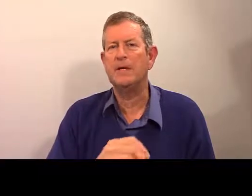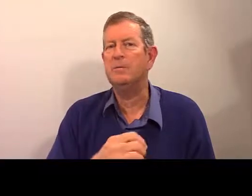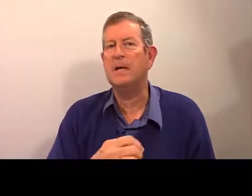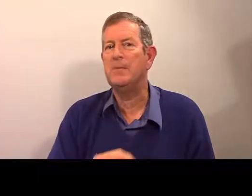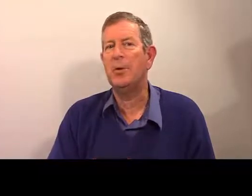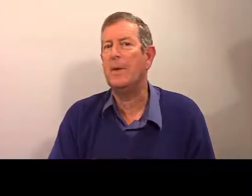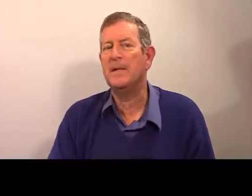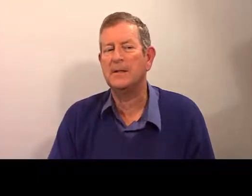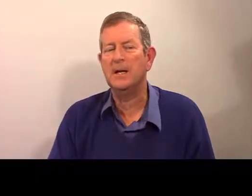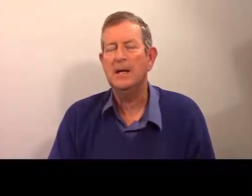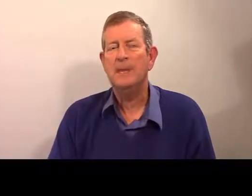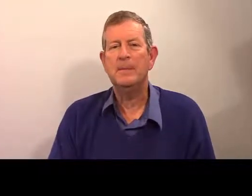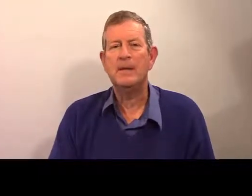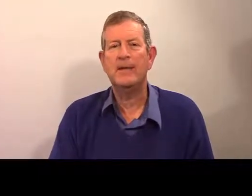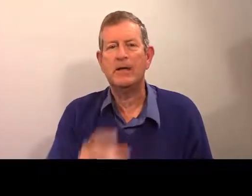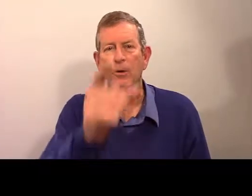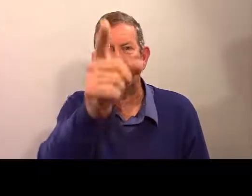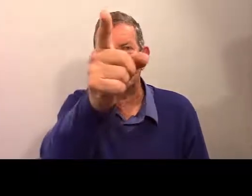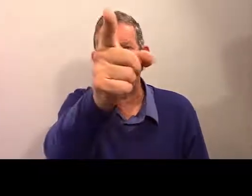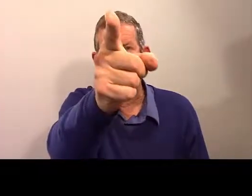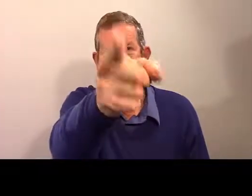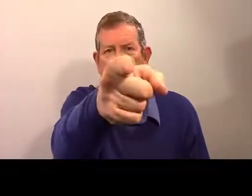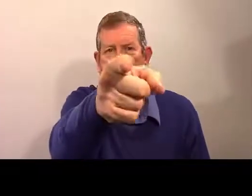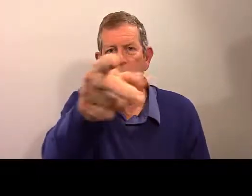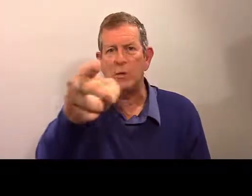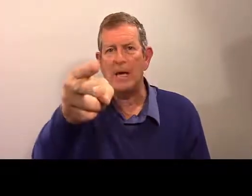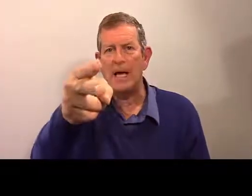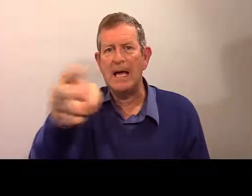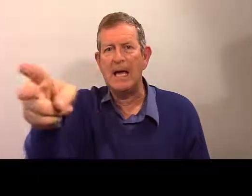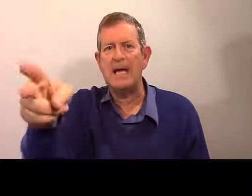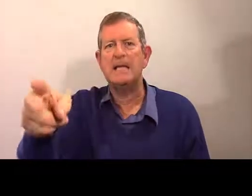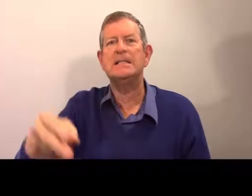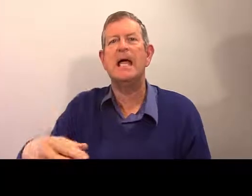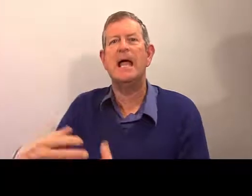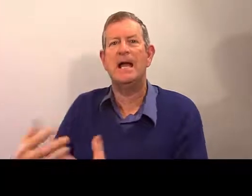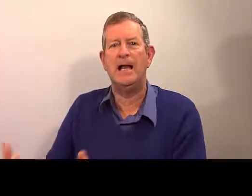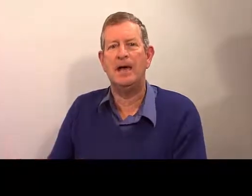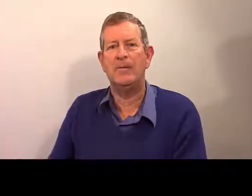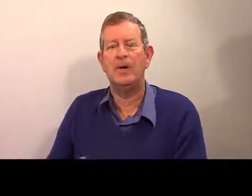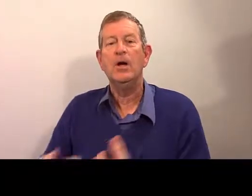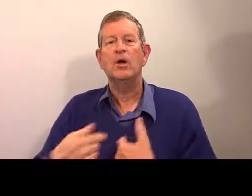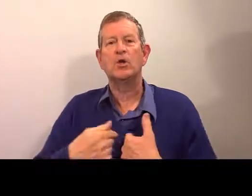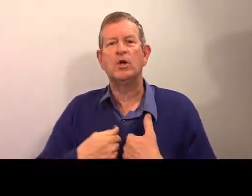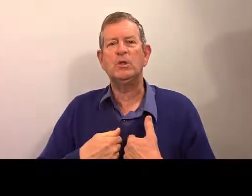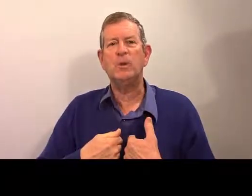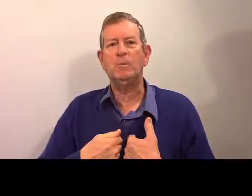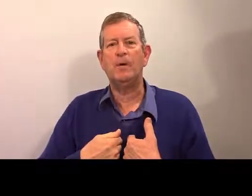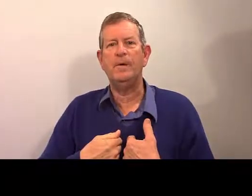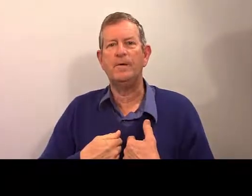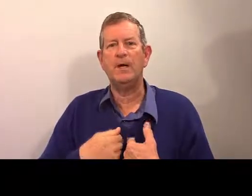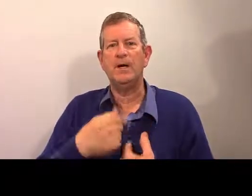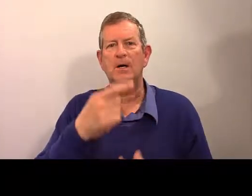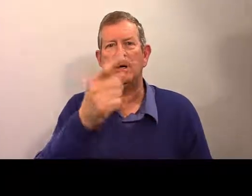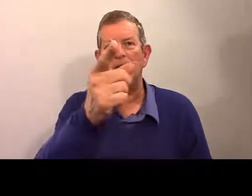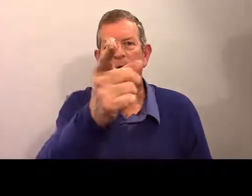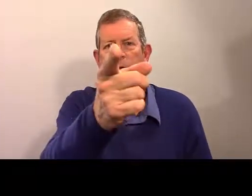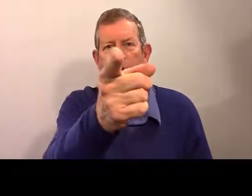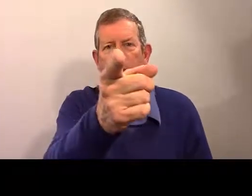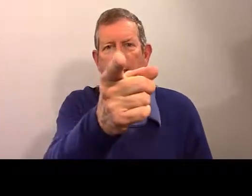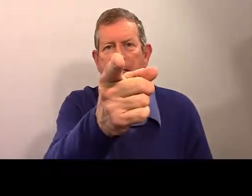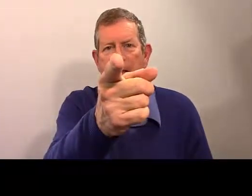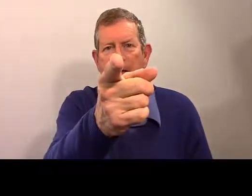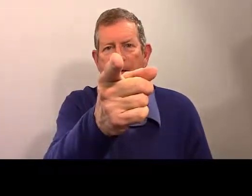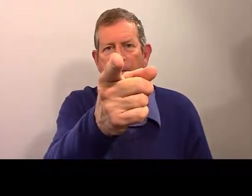Je ne pas vous expliquer pourquoi maintenant, mais ça va être tout simplement, tu es élève. Je suis professeur,